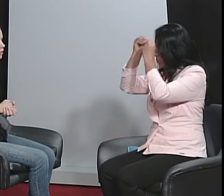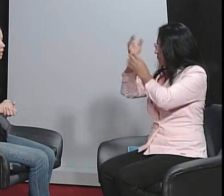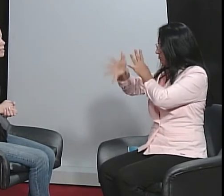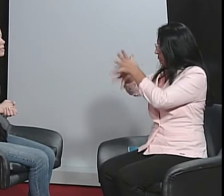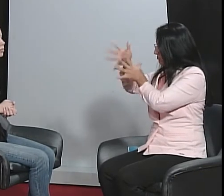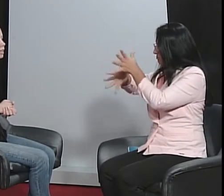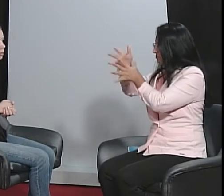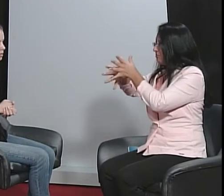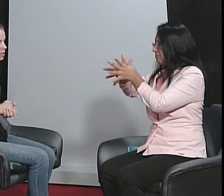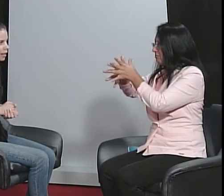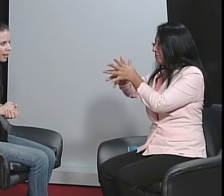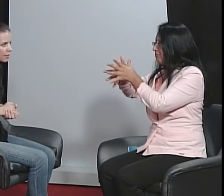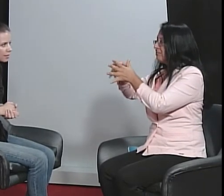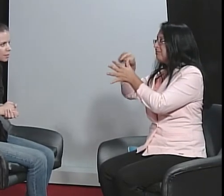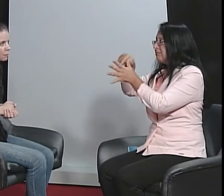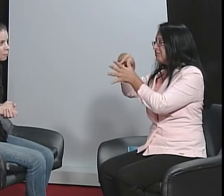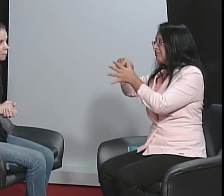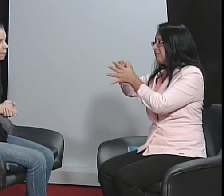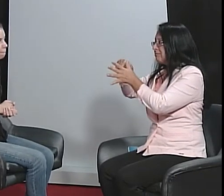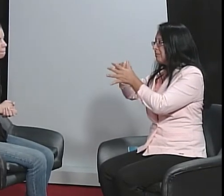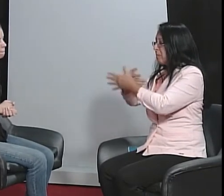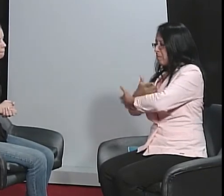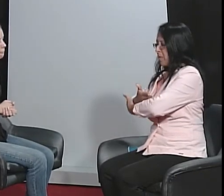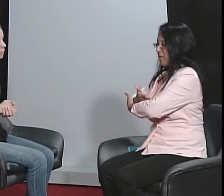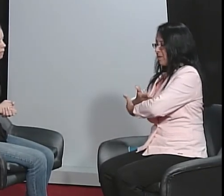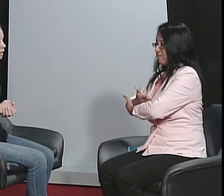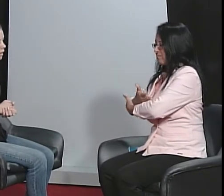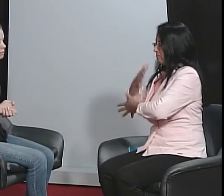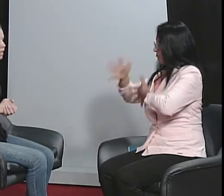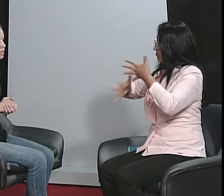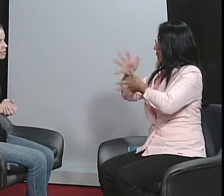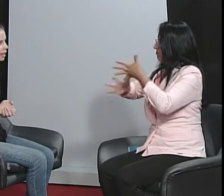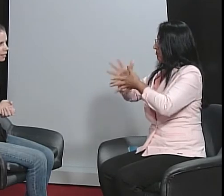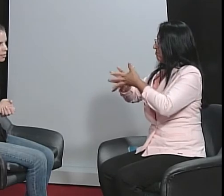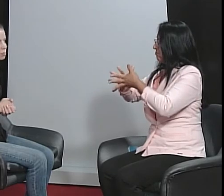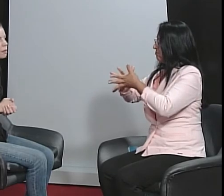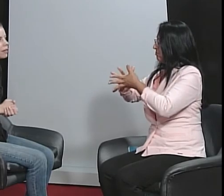a aquisição da língua de sinais tem que ser desde bebê.